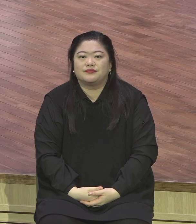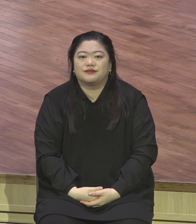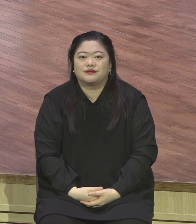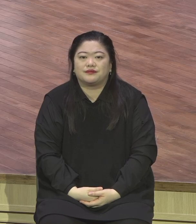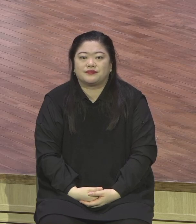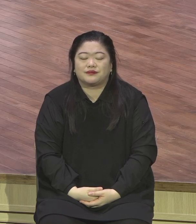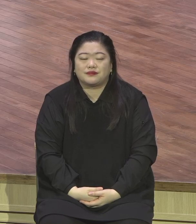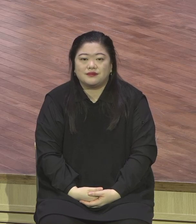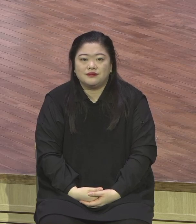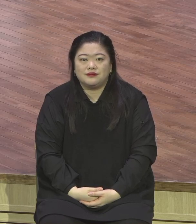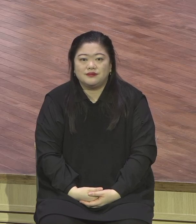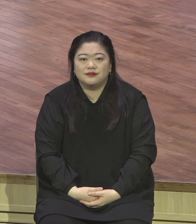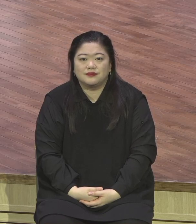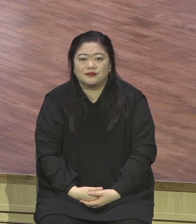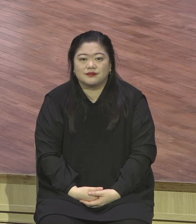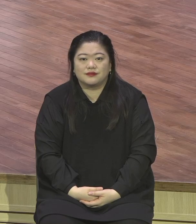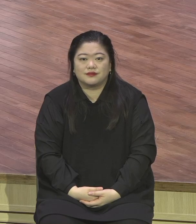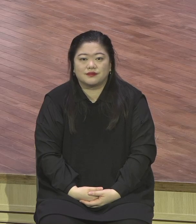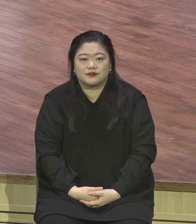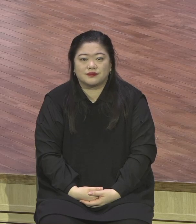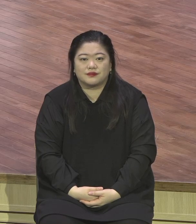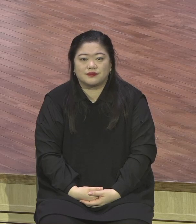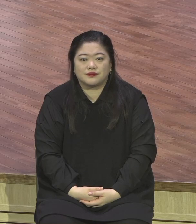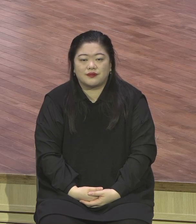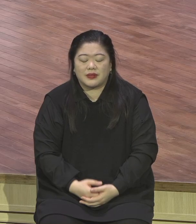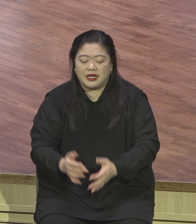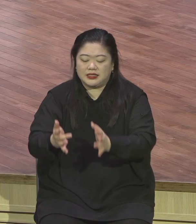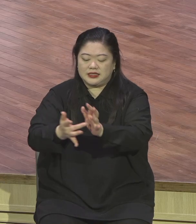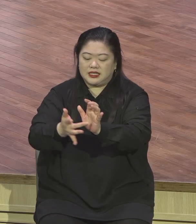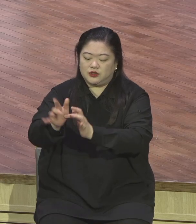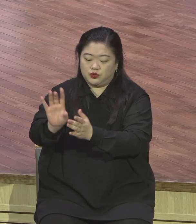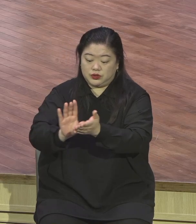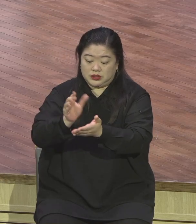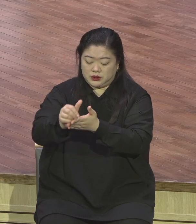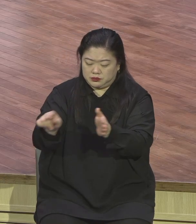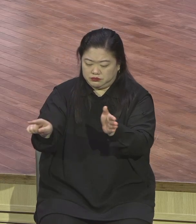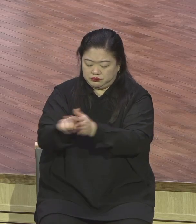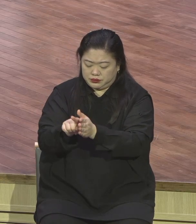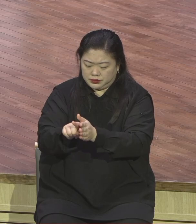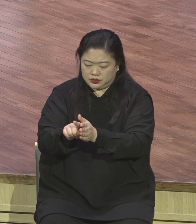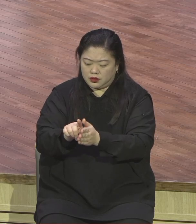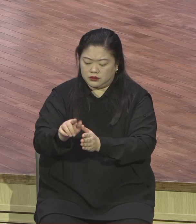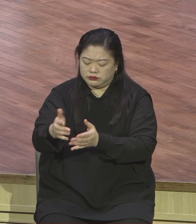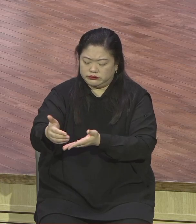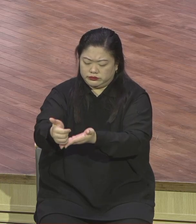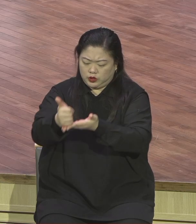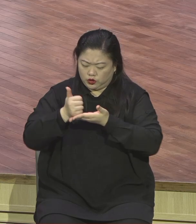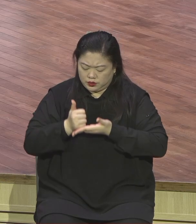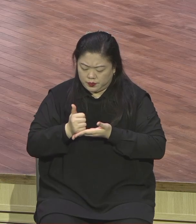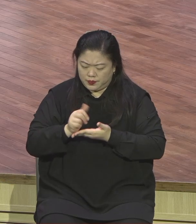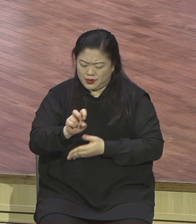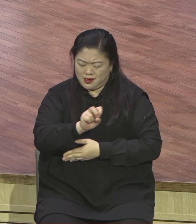예수 그리스도 안에만 참 안식이 있음을 이 톨스토이가 고백했습니다.